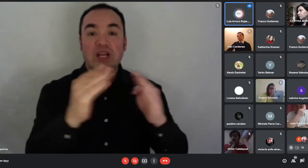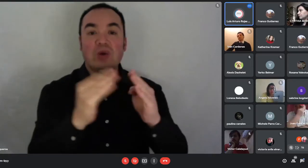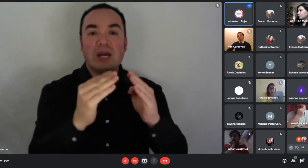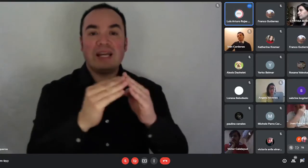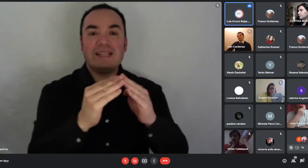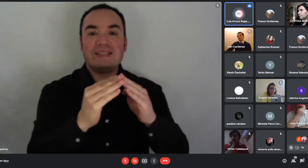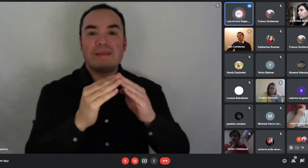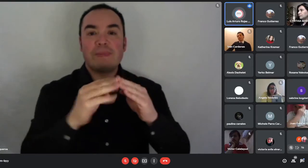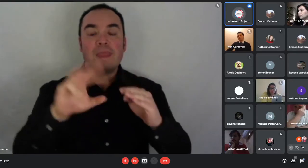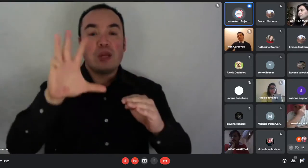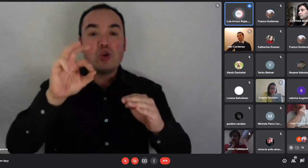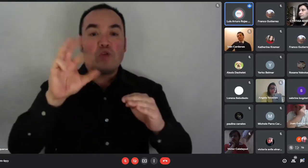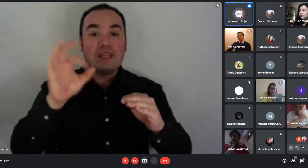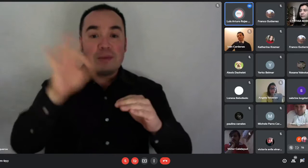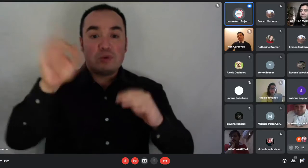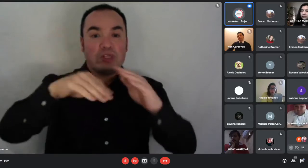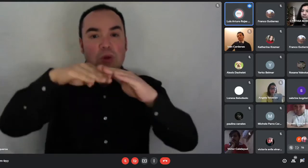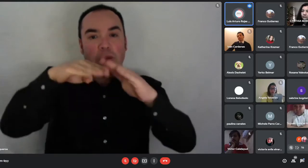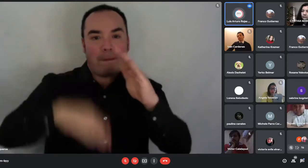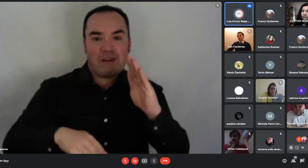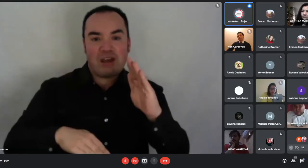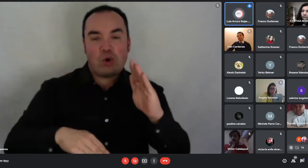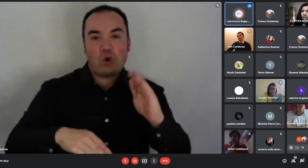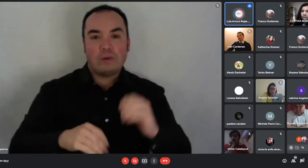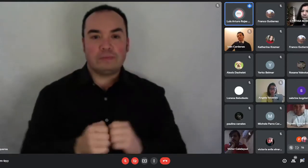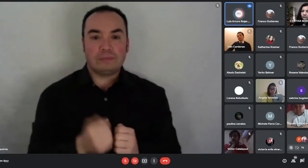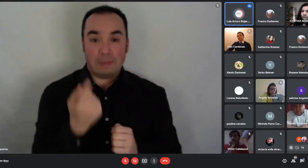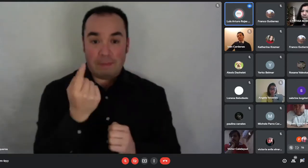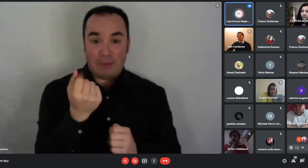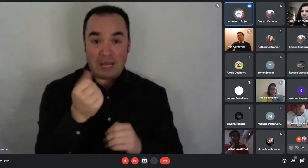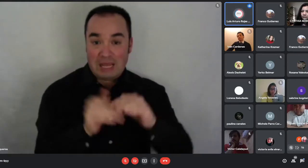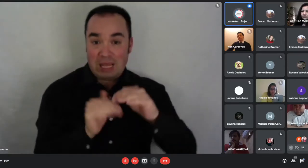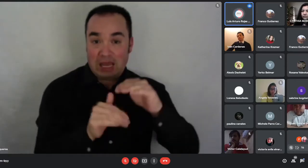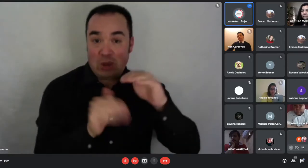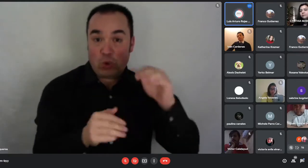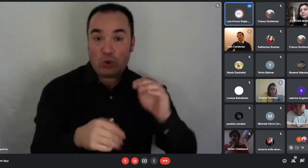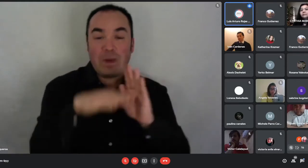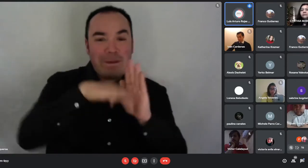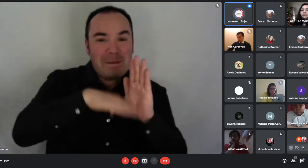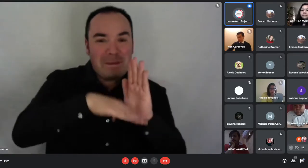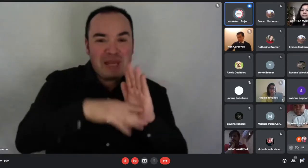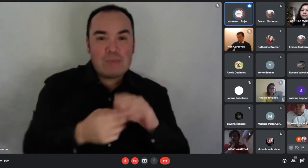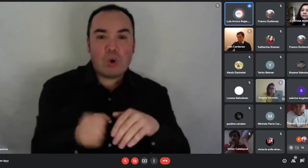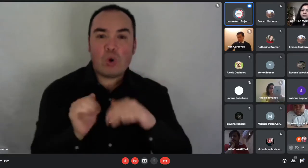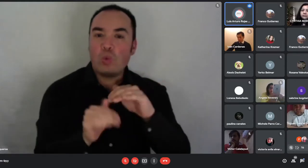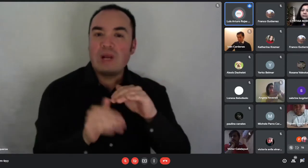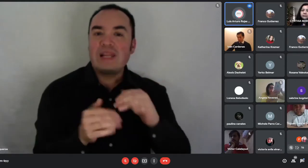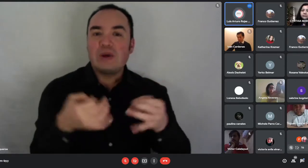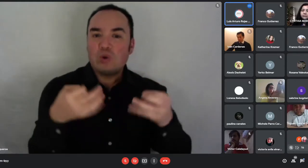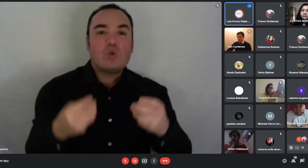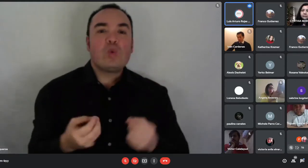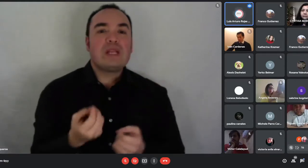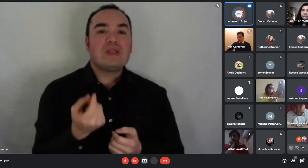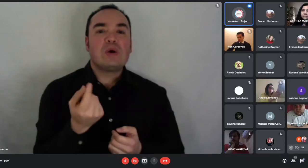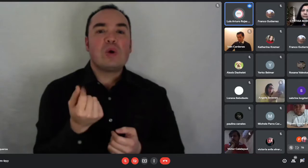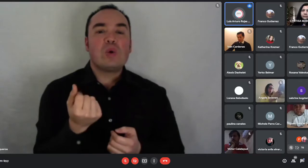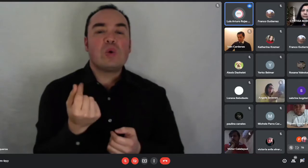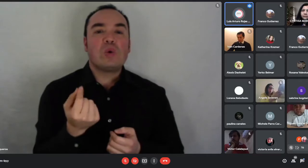para la compra o la vivienda, ¿ya? En el tramo 3 son 100 unidades de fomento. Lo que yo le explicaba recién, que